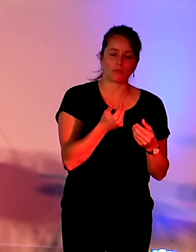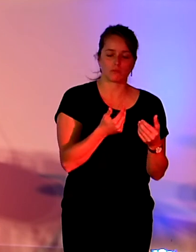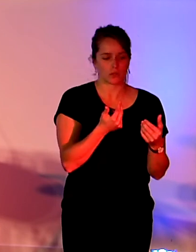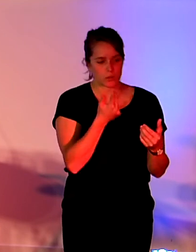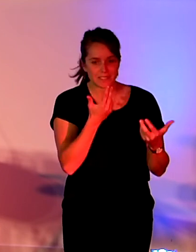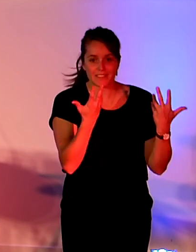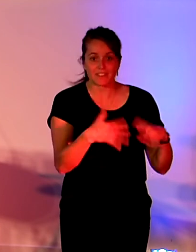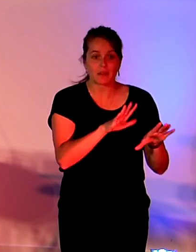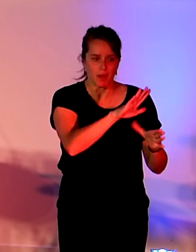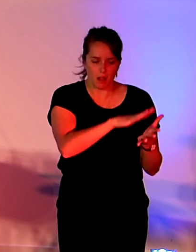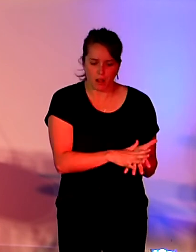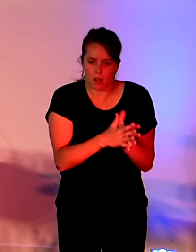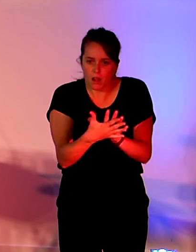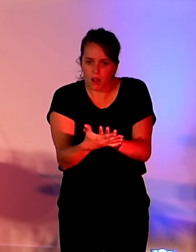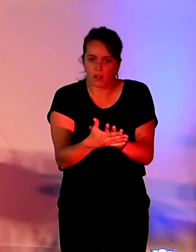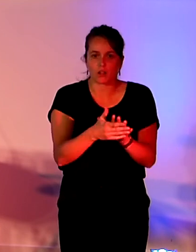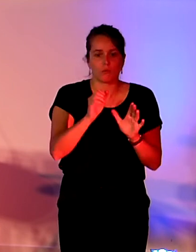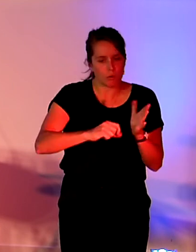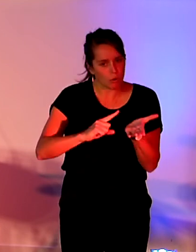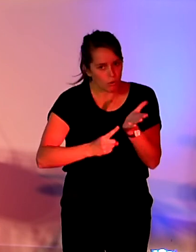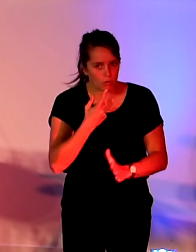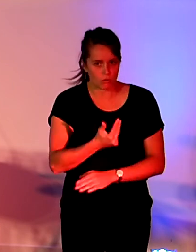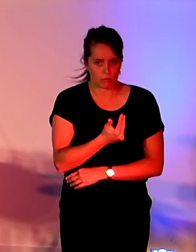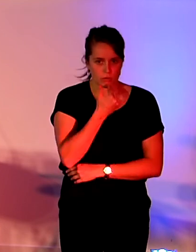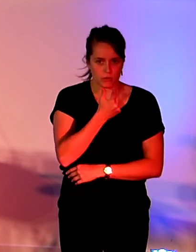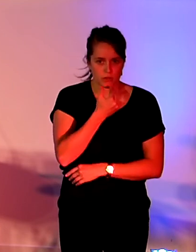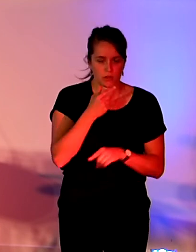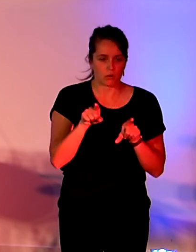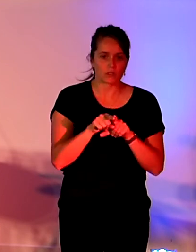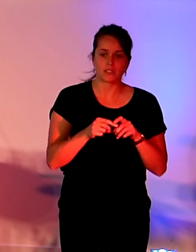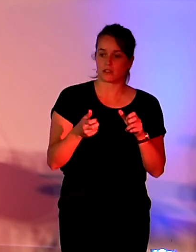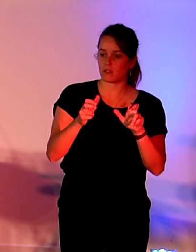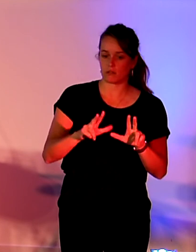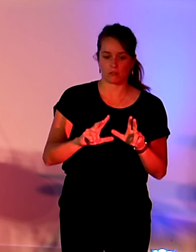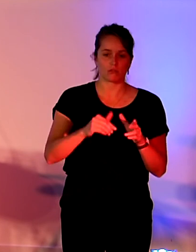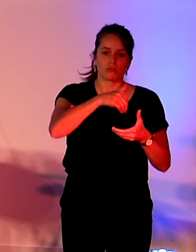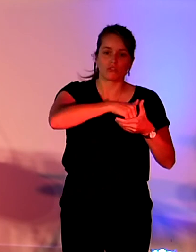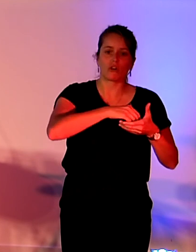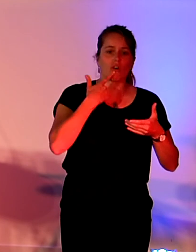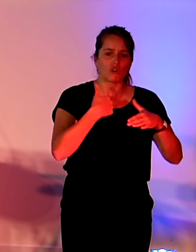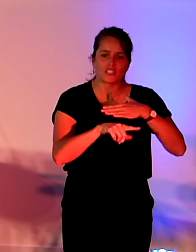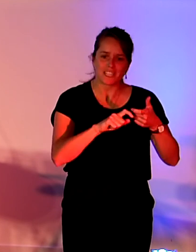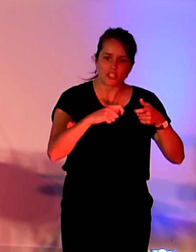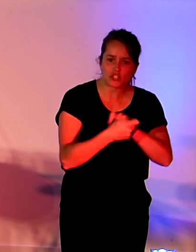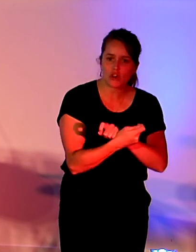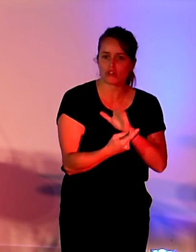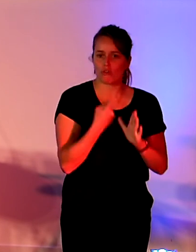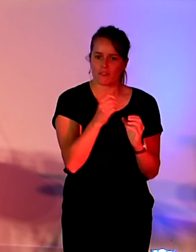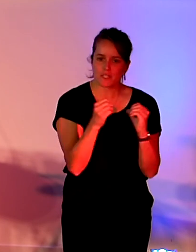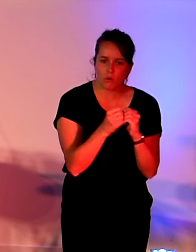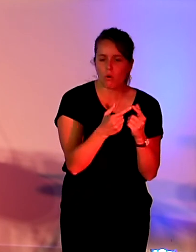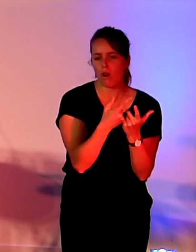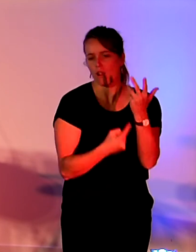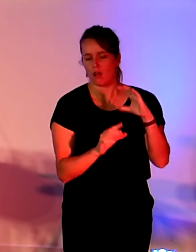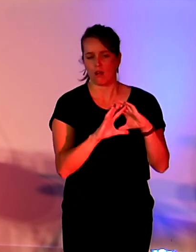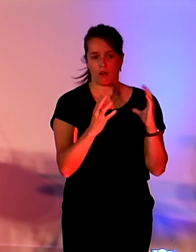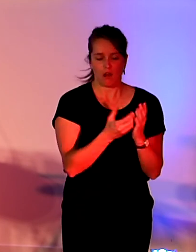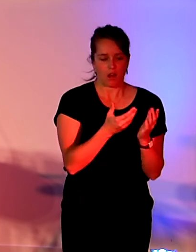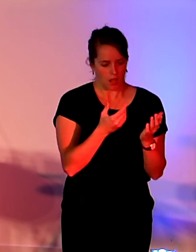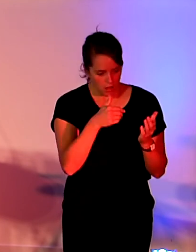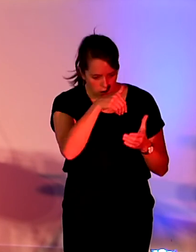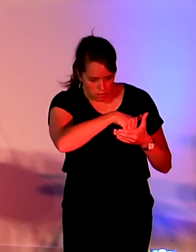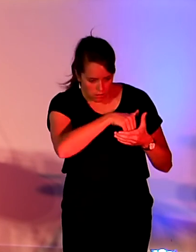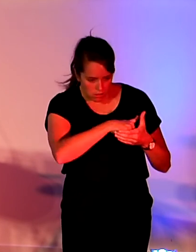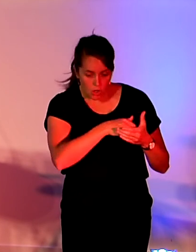assurant justement la montée en qualité des équipements reconditionnés pour qu'il ait une meilleure confiance des acheteurs et